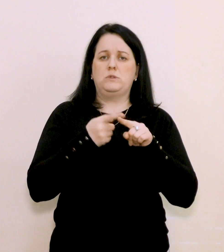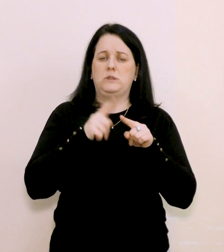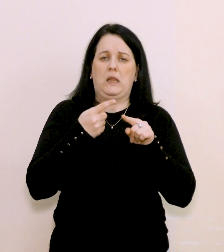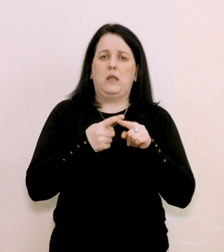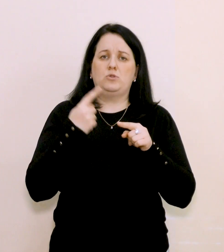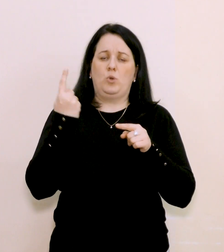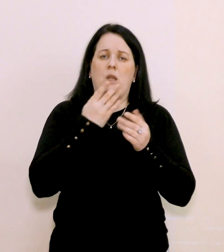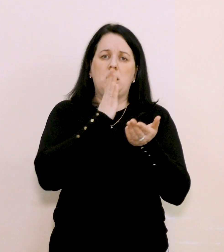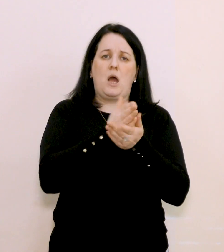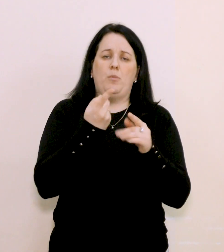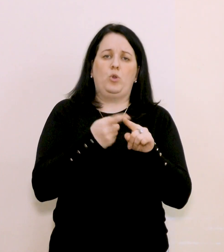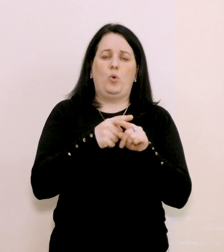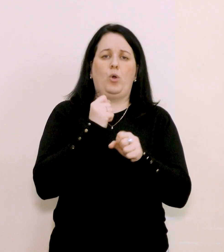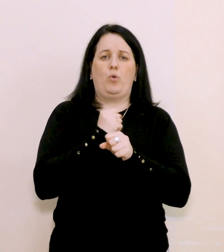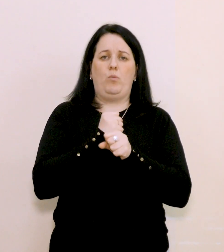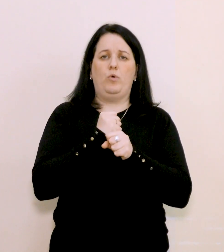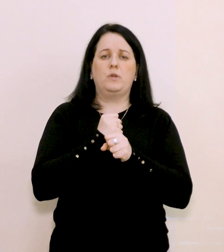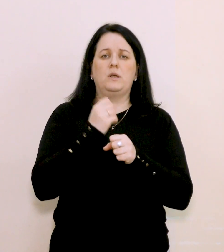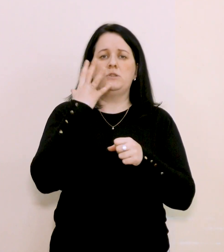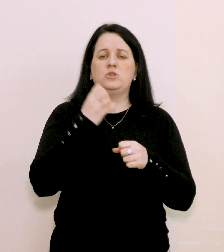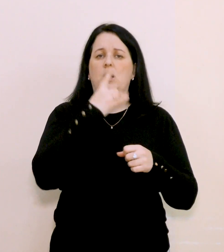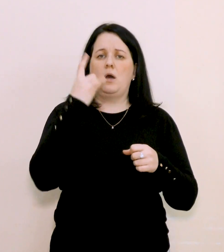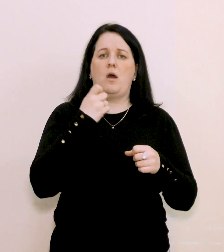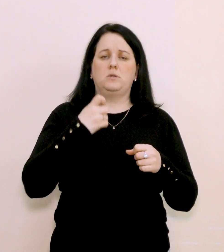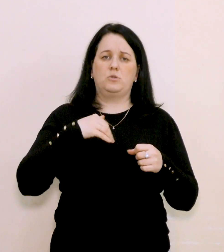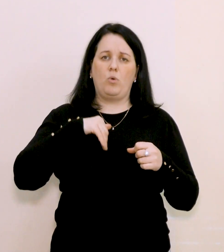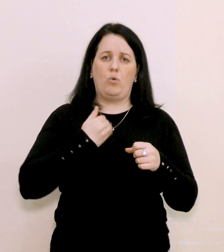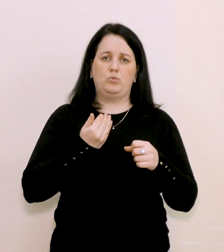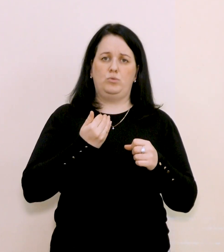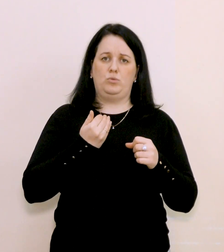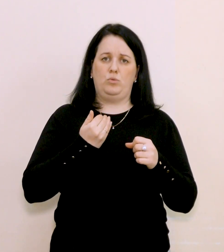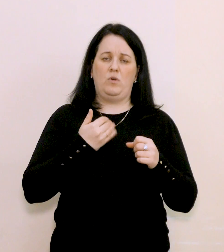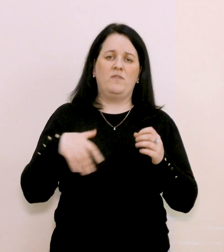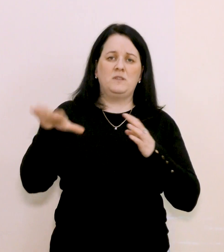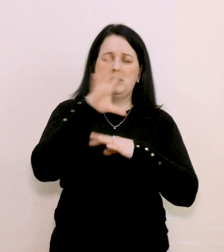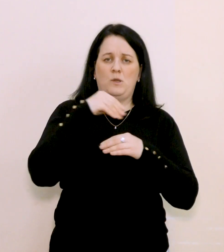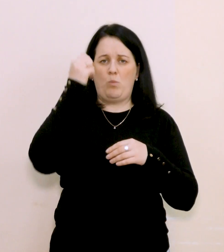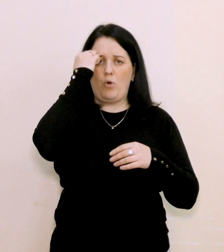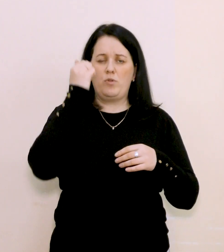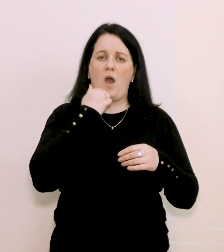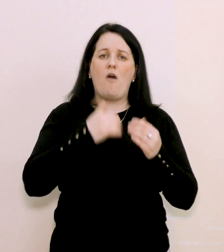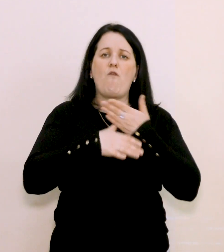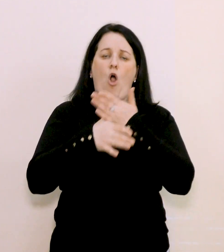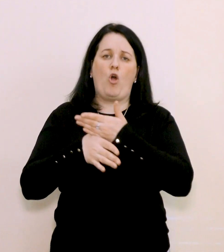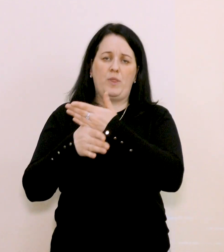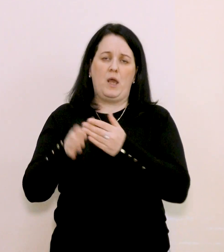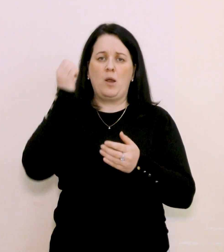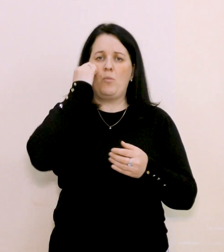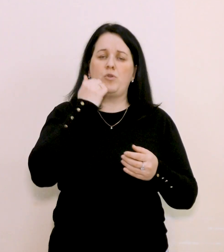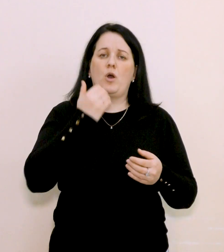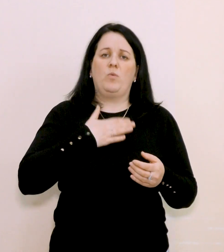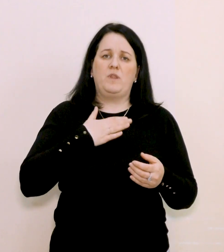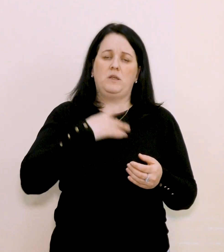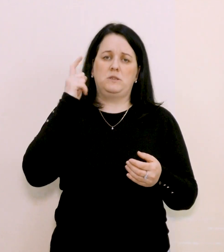теж один з напрямків тої роботи. Ще раз хочу всім подякувати волонтерам, подякувати